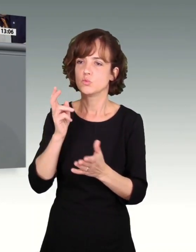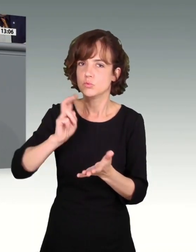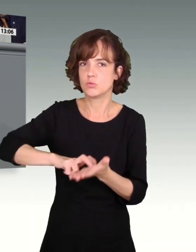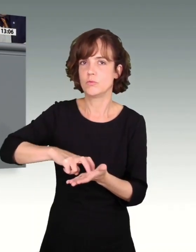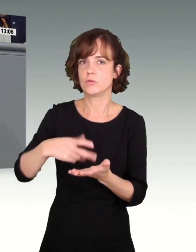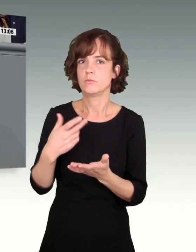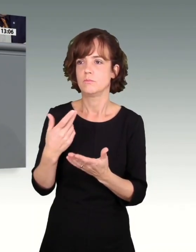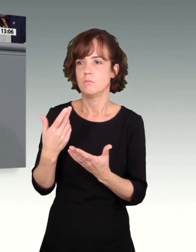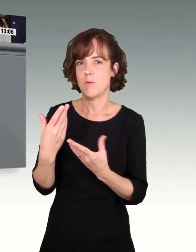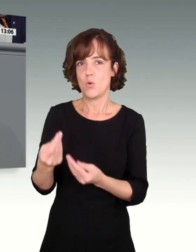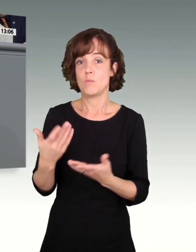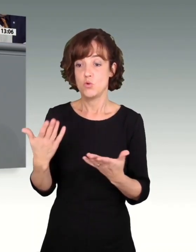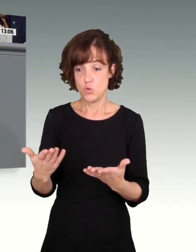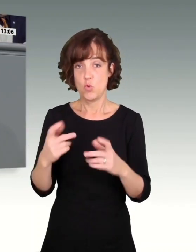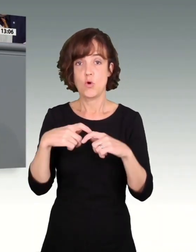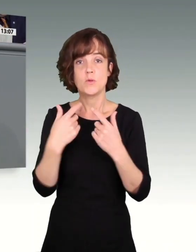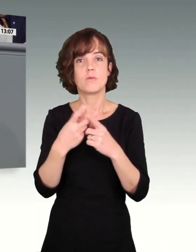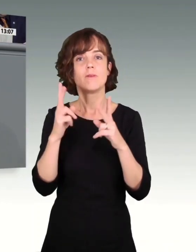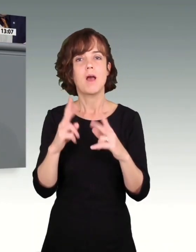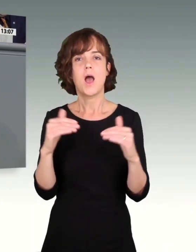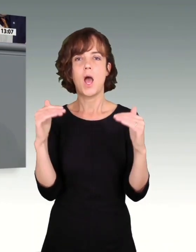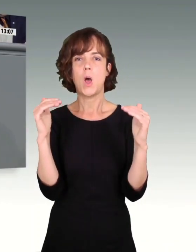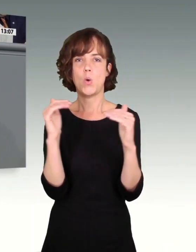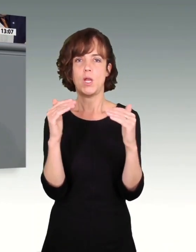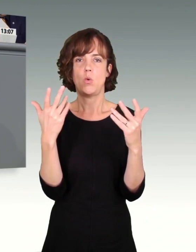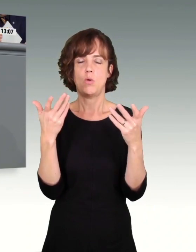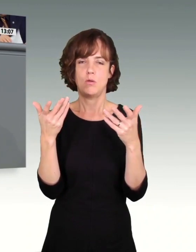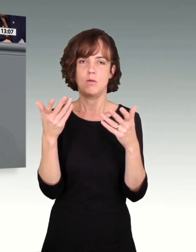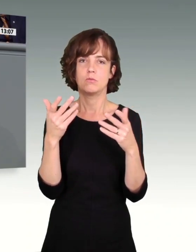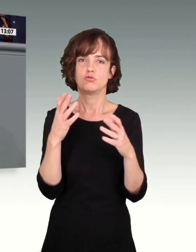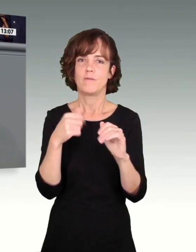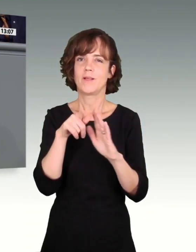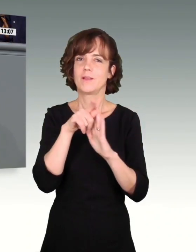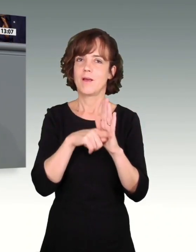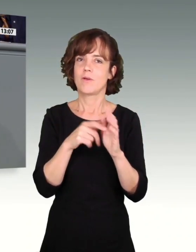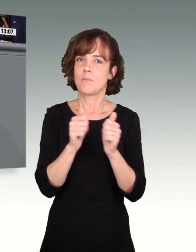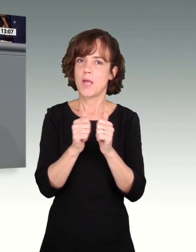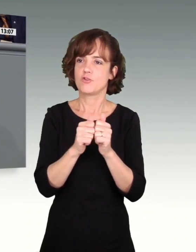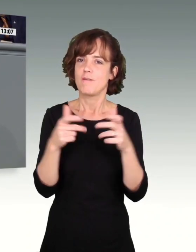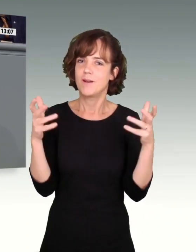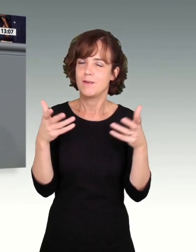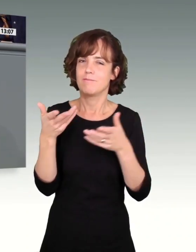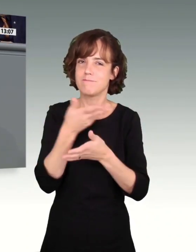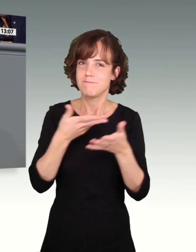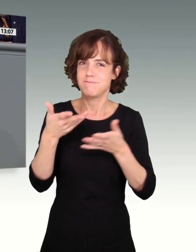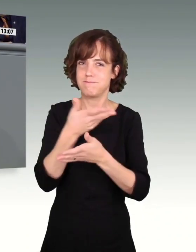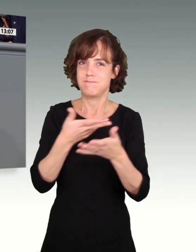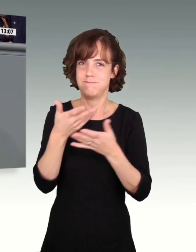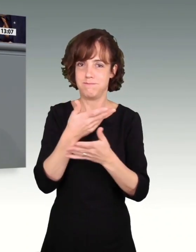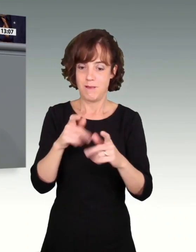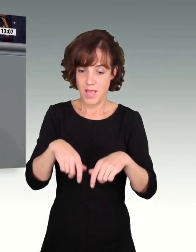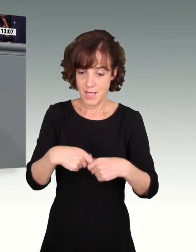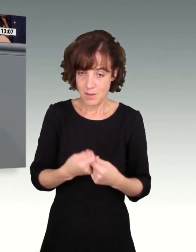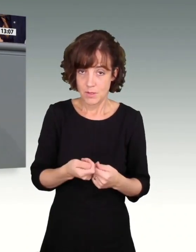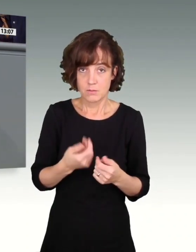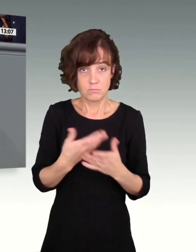genießen. Eine solche Kommission, die auf Augenhöhe tarifpartnerschaftlich ein Ergebnis aushandelt, die hat Zukunft,